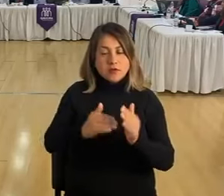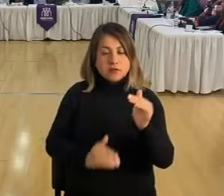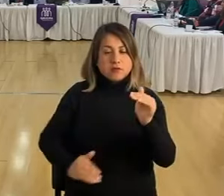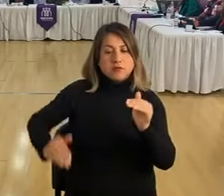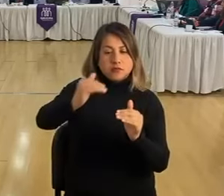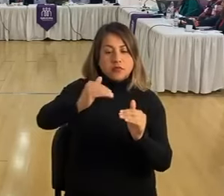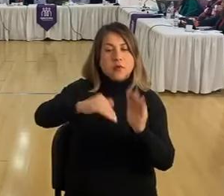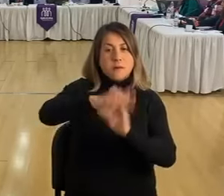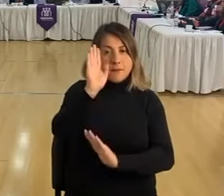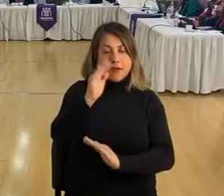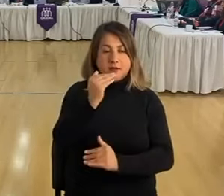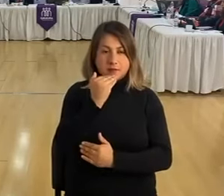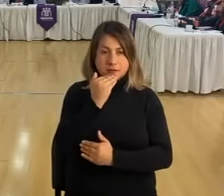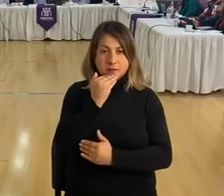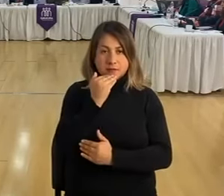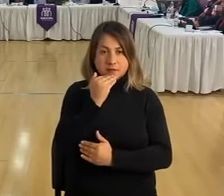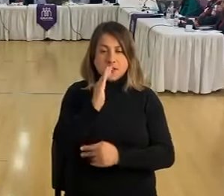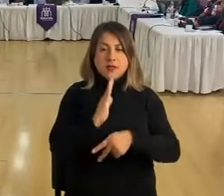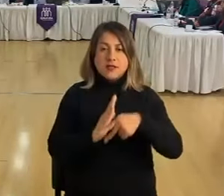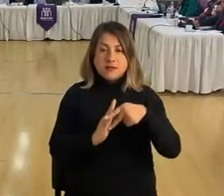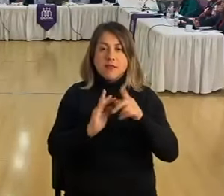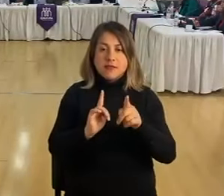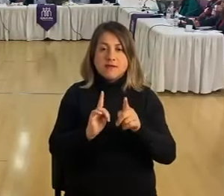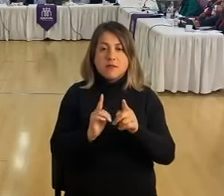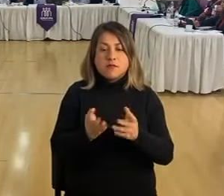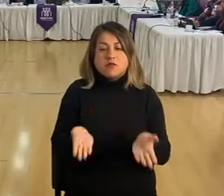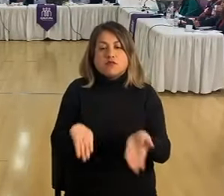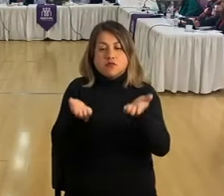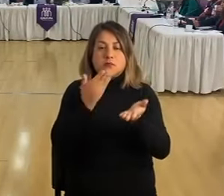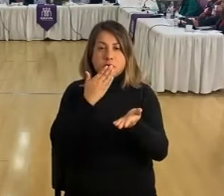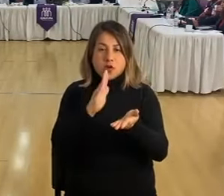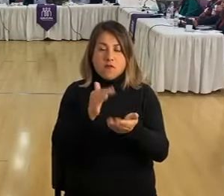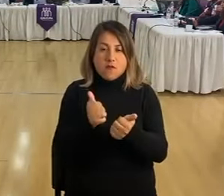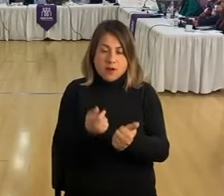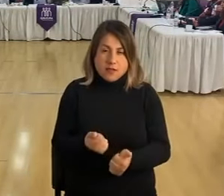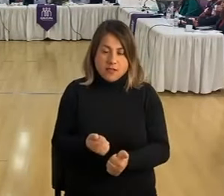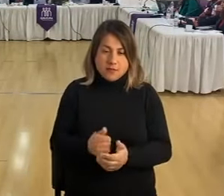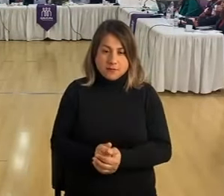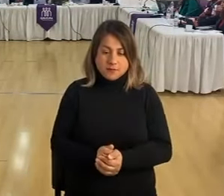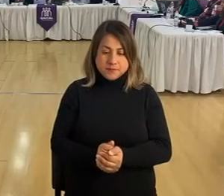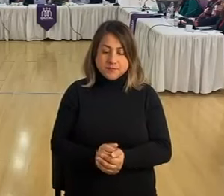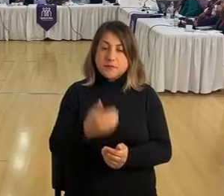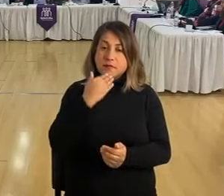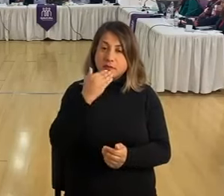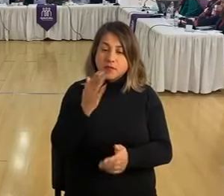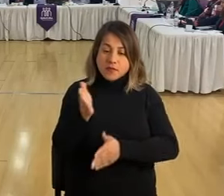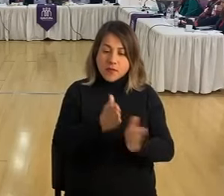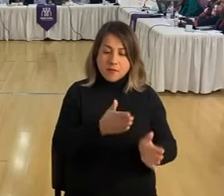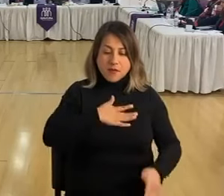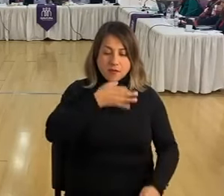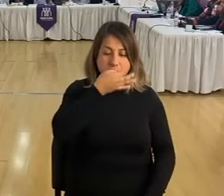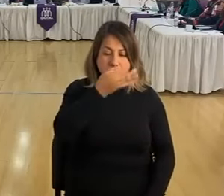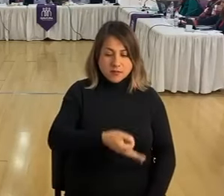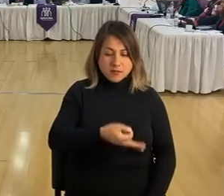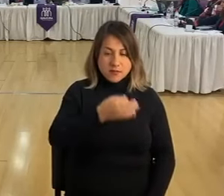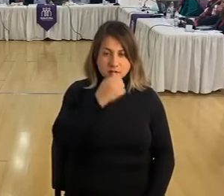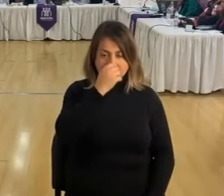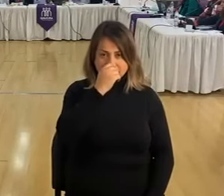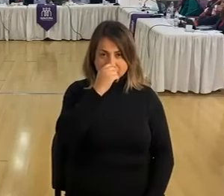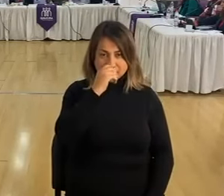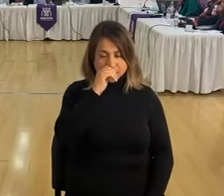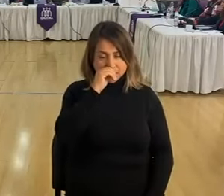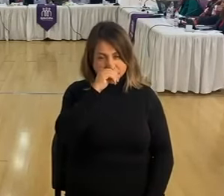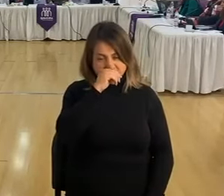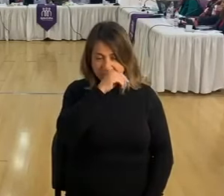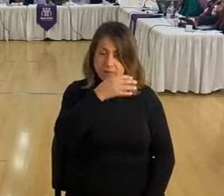mayor y subamos también un poco el nivel. Y por otro lado quiero mencionar y no quiero dejar